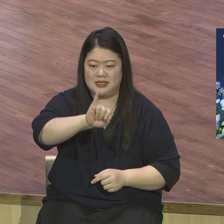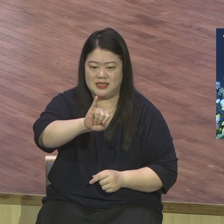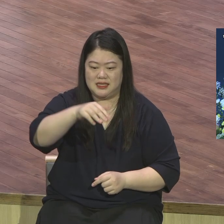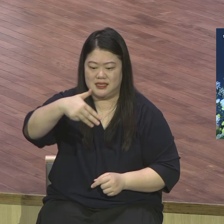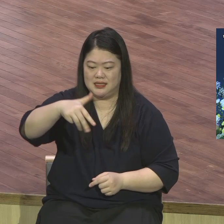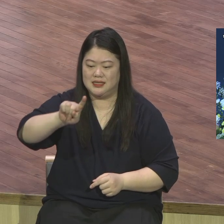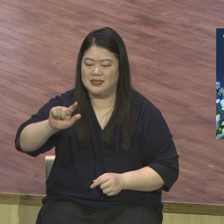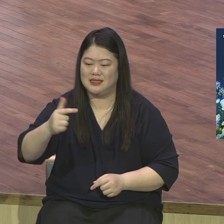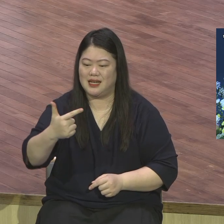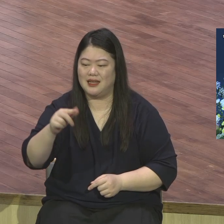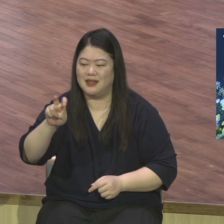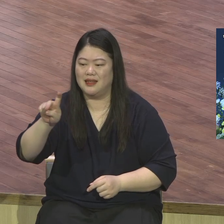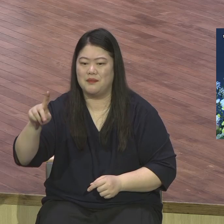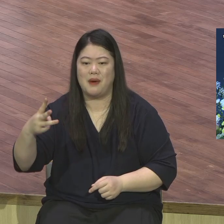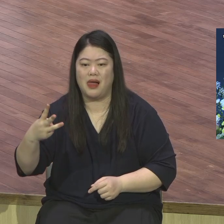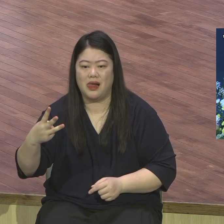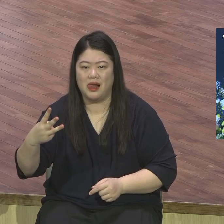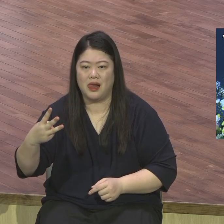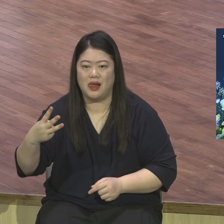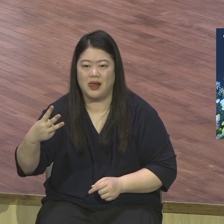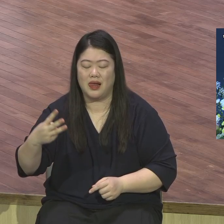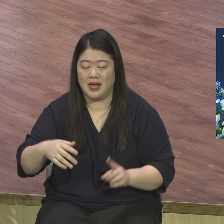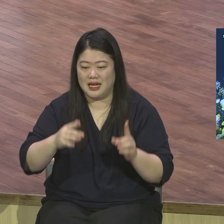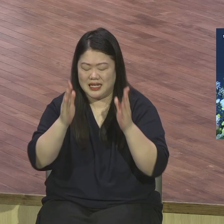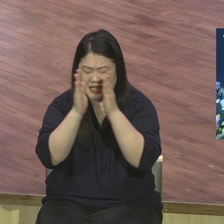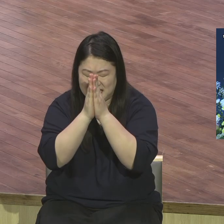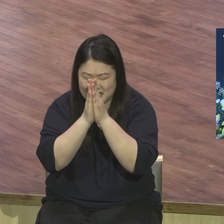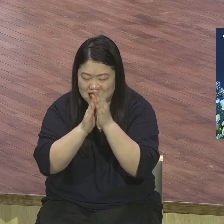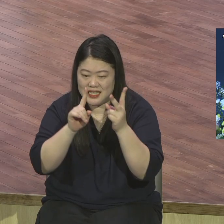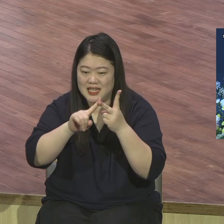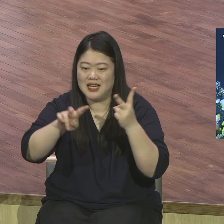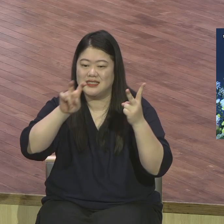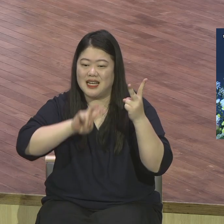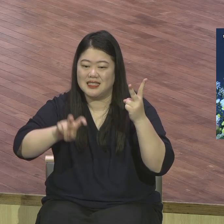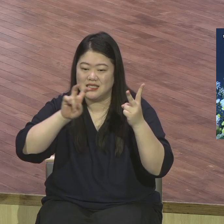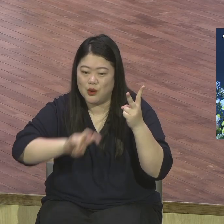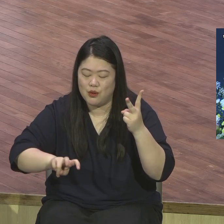말입니까 코로나 때 기도 찬송 말씀 기 찬 말